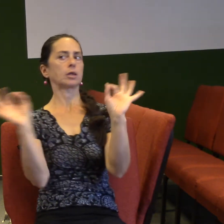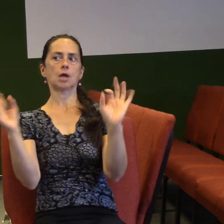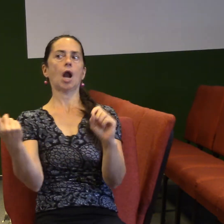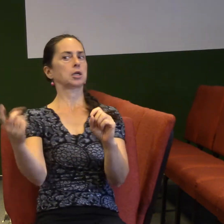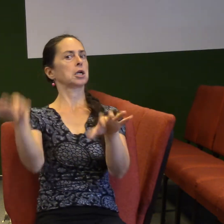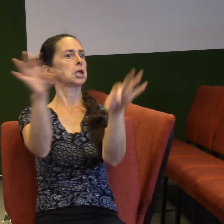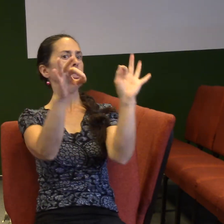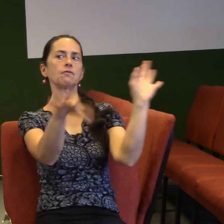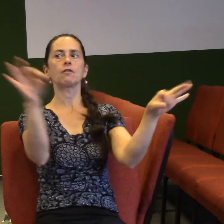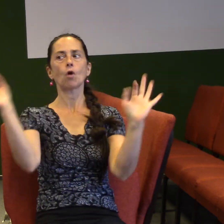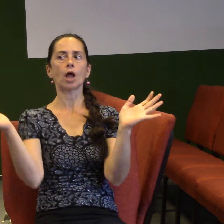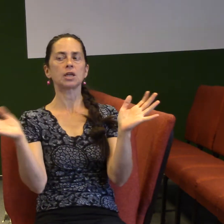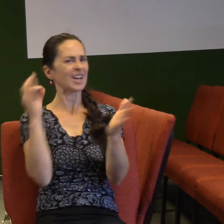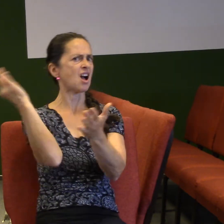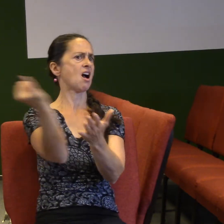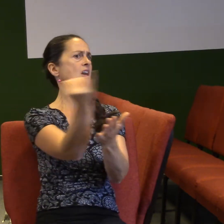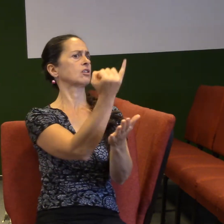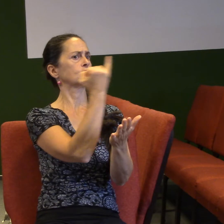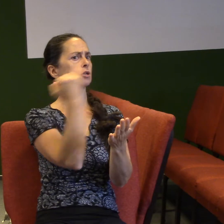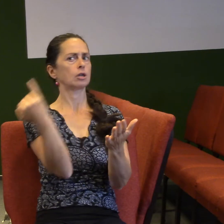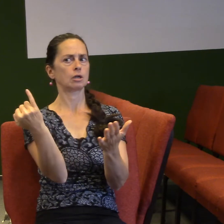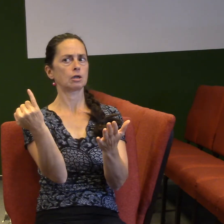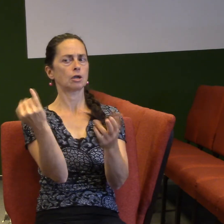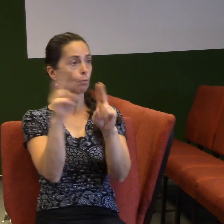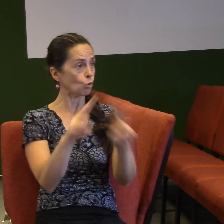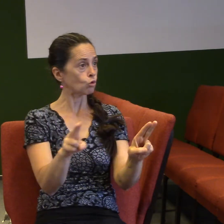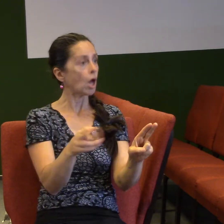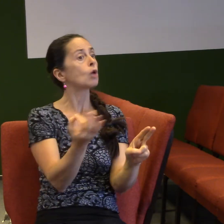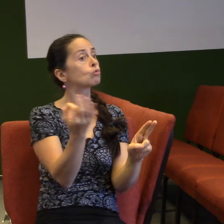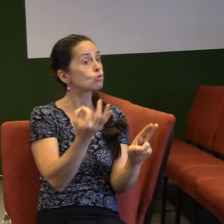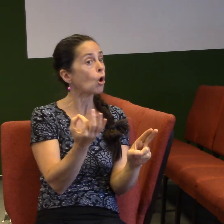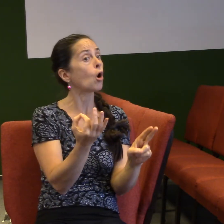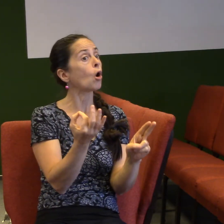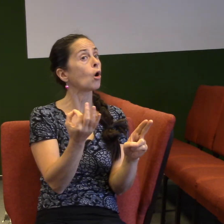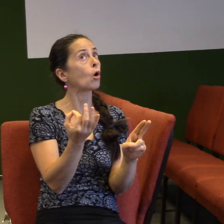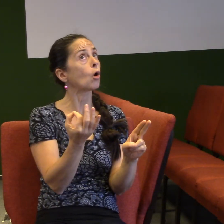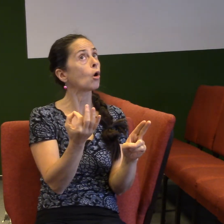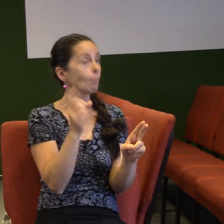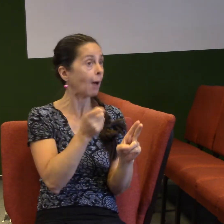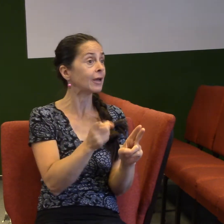Každému je dán zvláštní dár. Co pro to musíš udělat? Hodlit, usilovat a žádat.